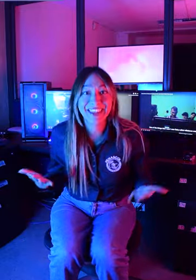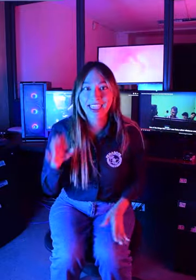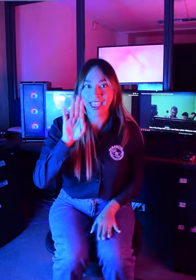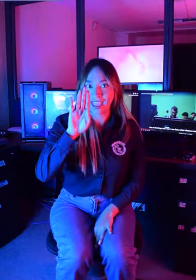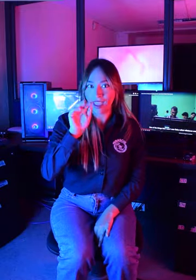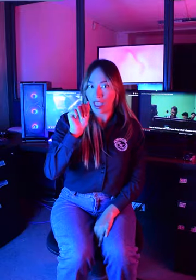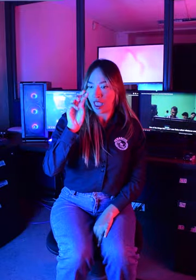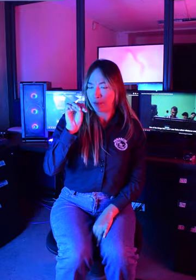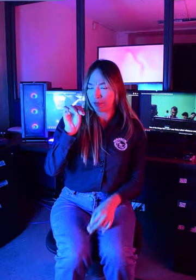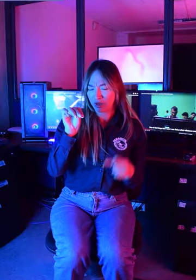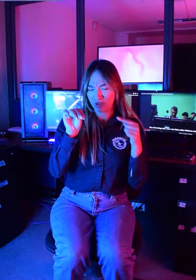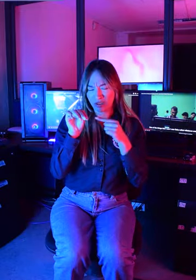¿Sabes qué es el BAM?